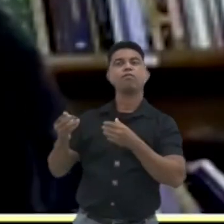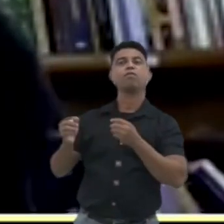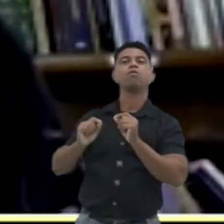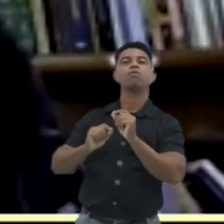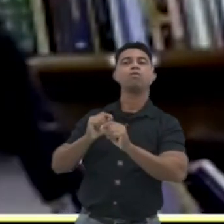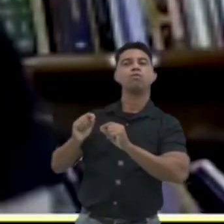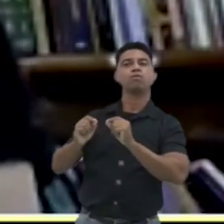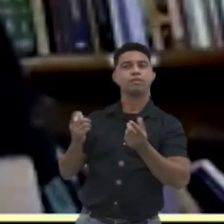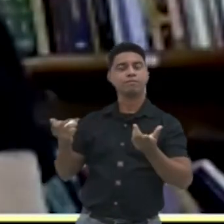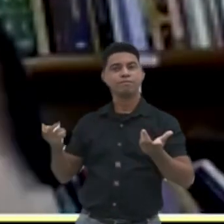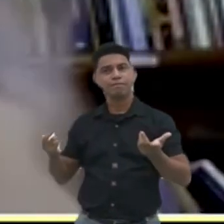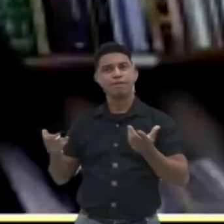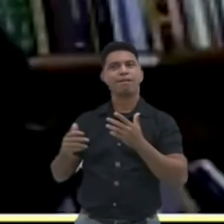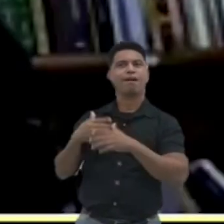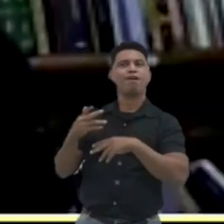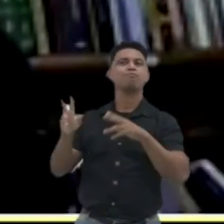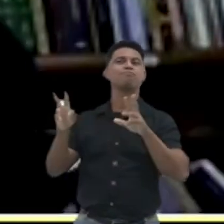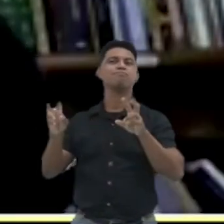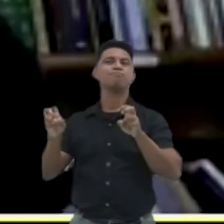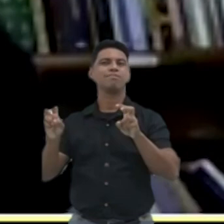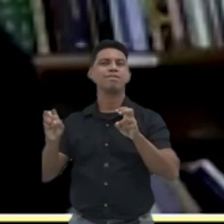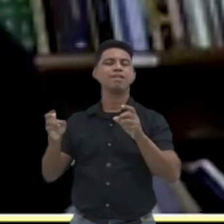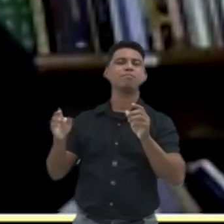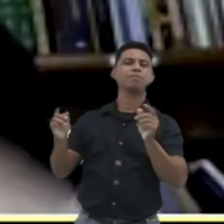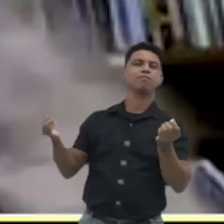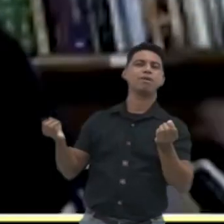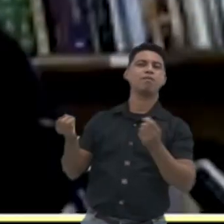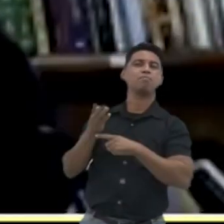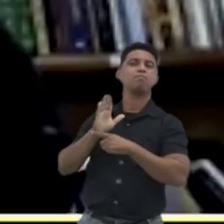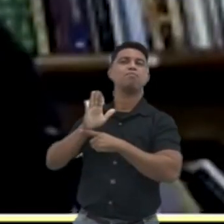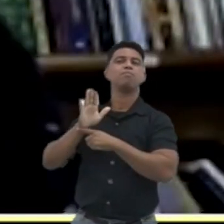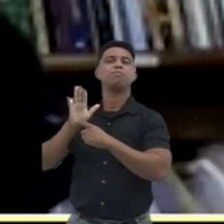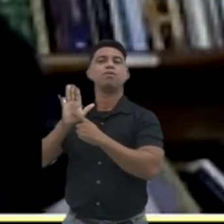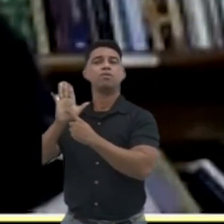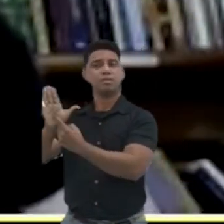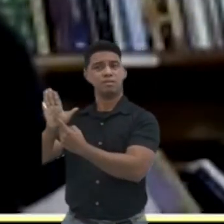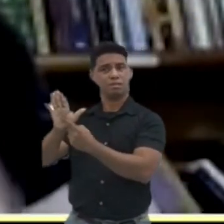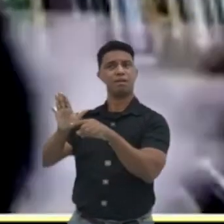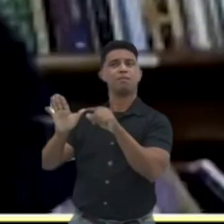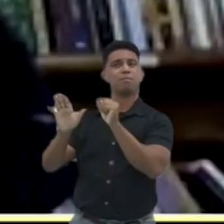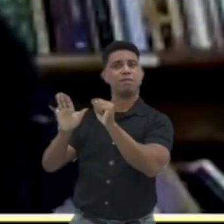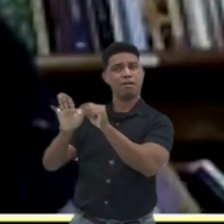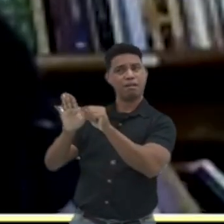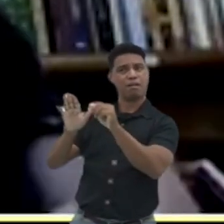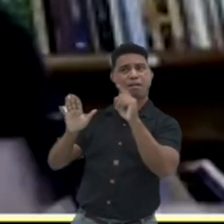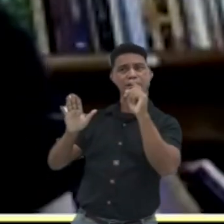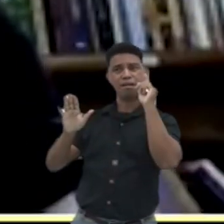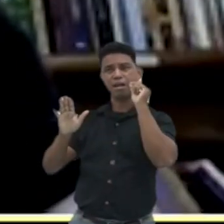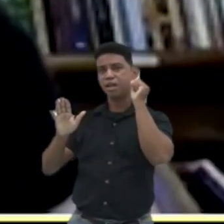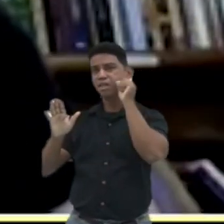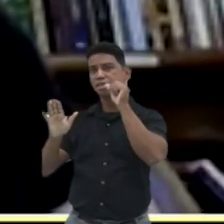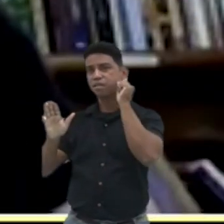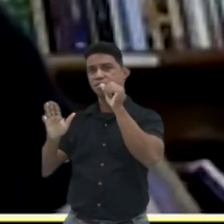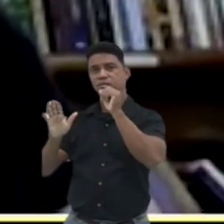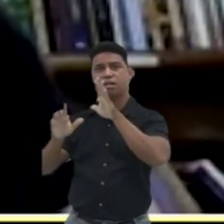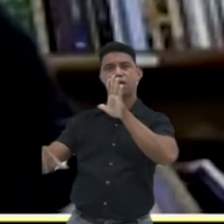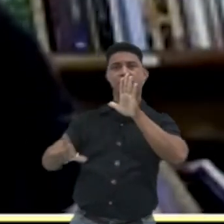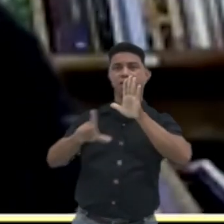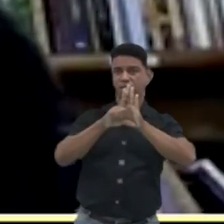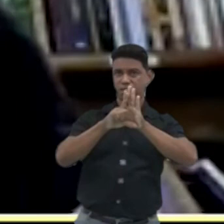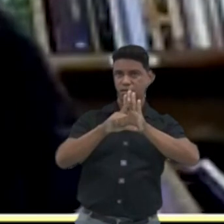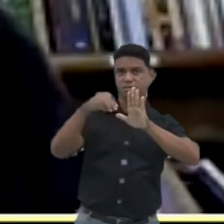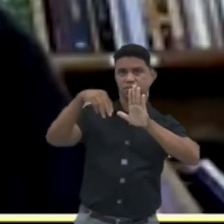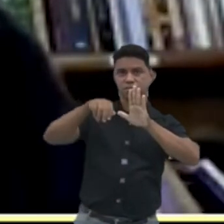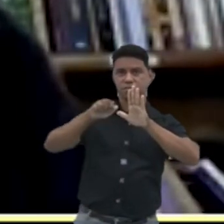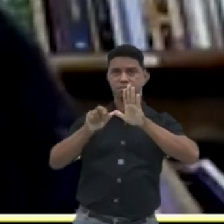desenvolver campanhas, mostrando às mulheres que a Lei Maria da Penha, que nenhuma lei estava em isolamento social.